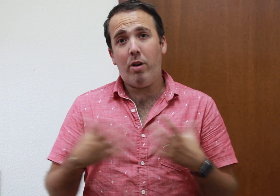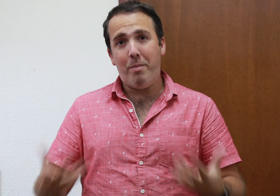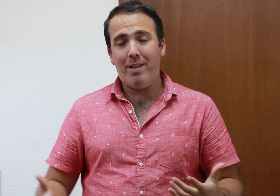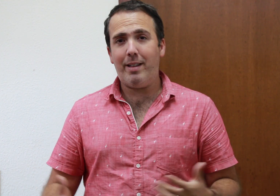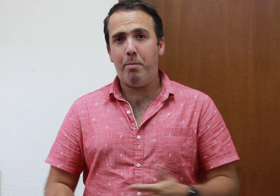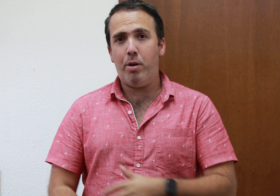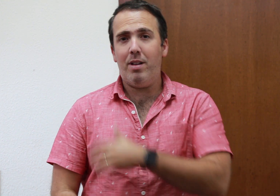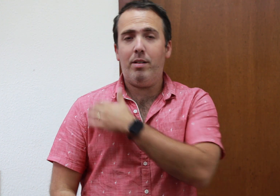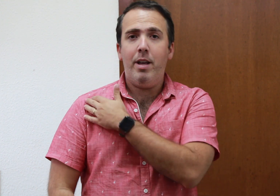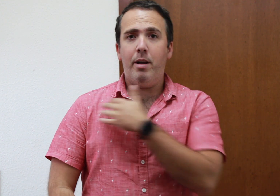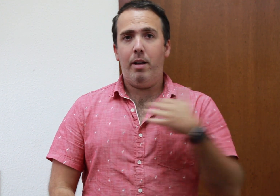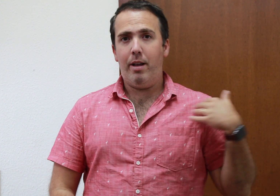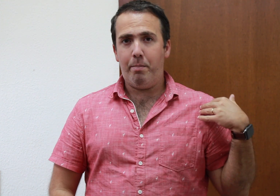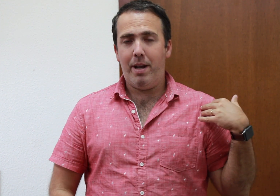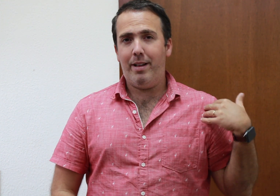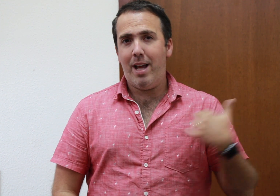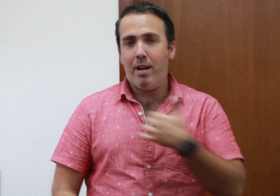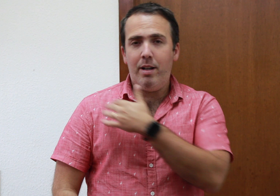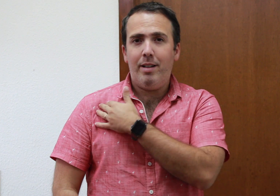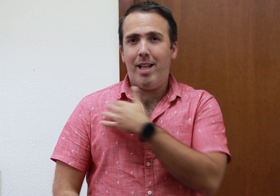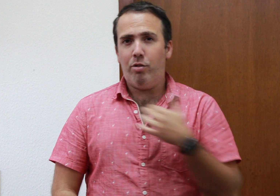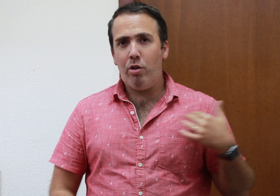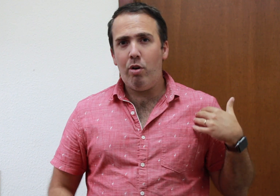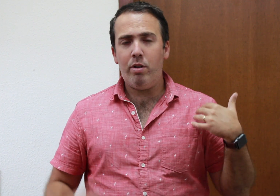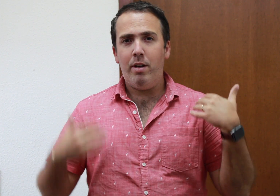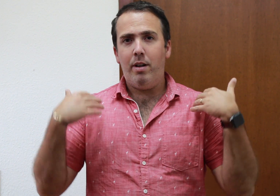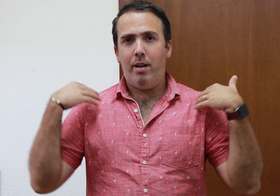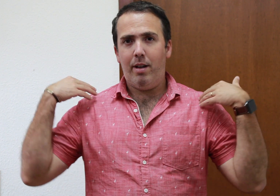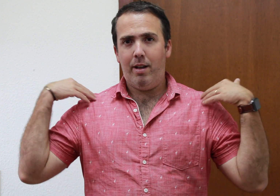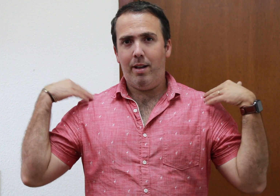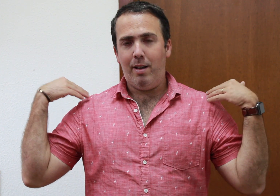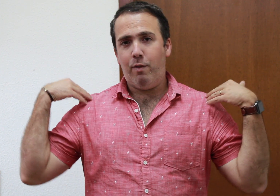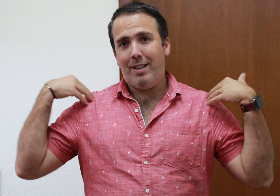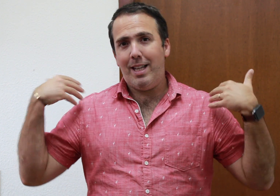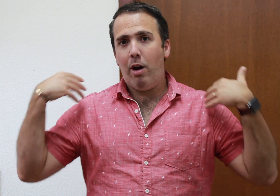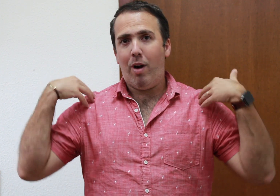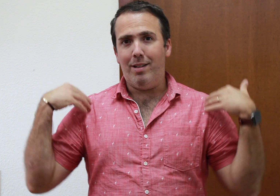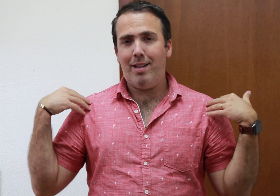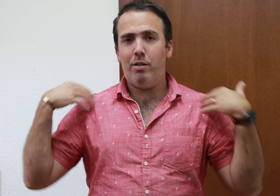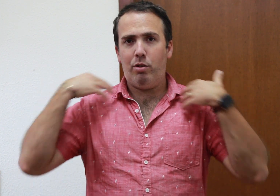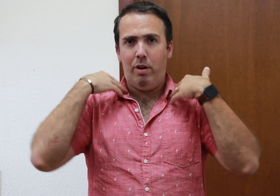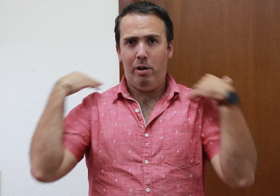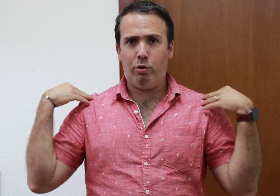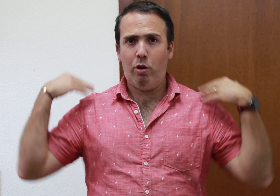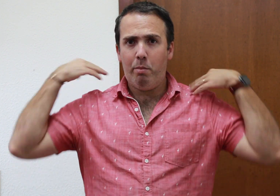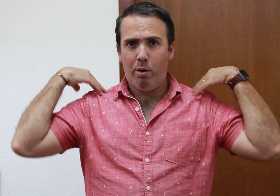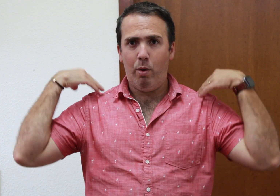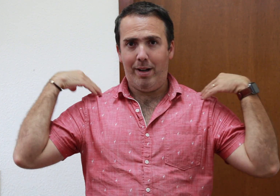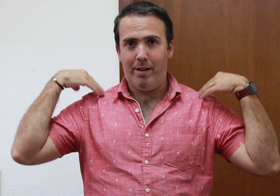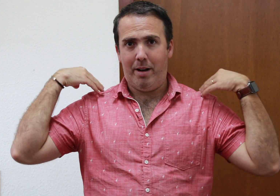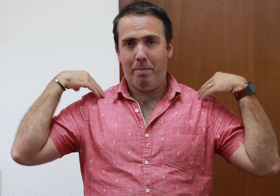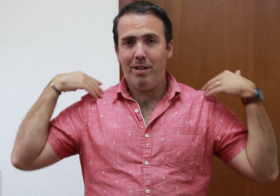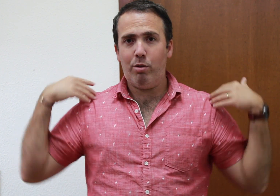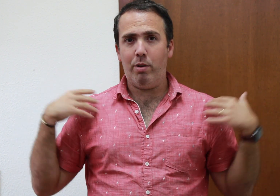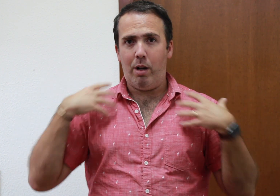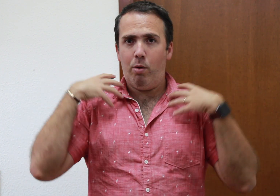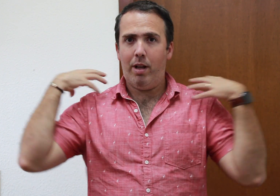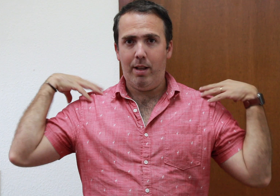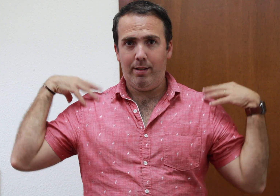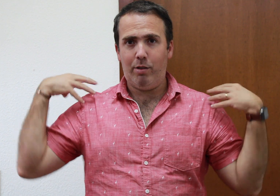además de que puedes generar tensión y fatiga o cansancio en los hombros o en el trapecio o en alguna de estas